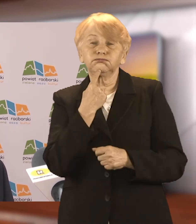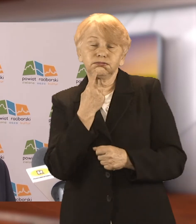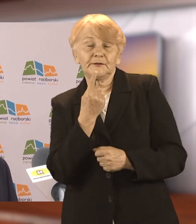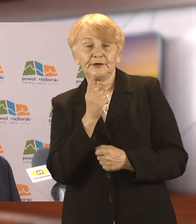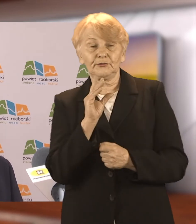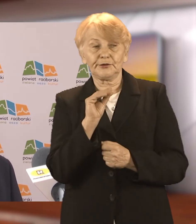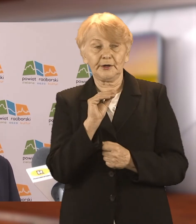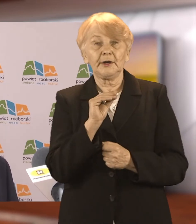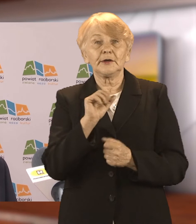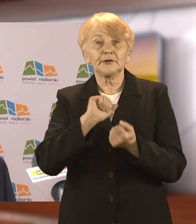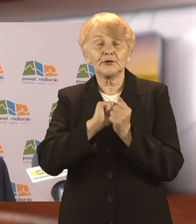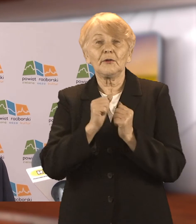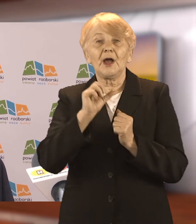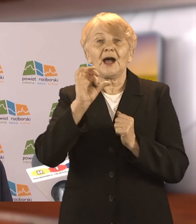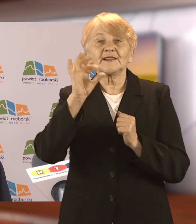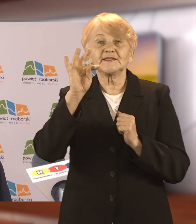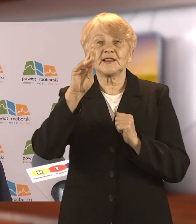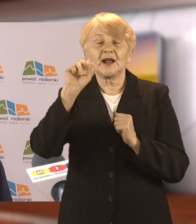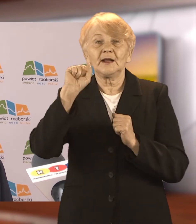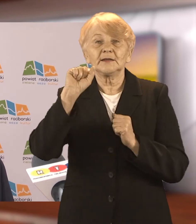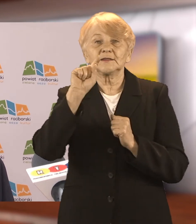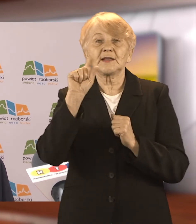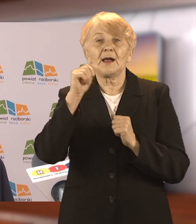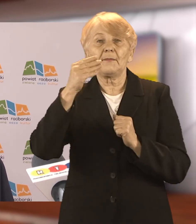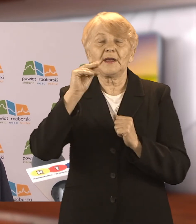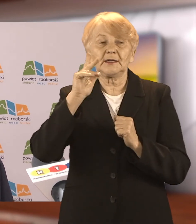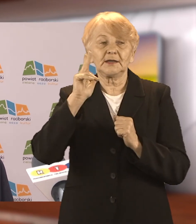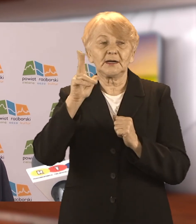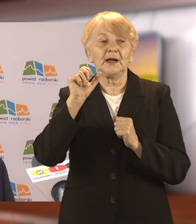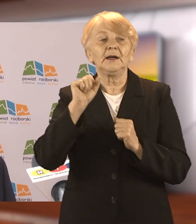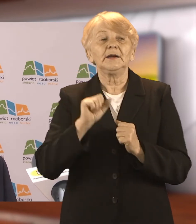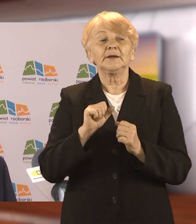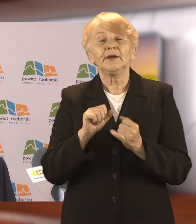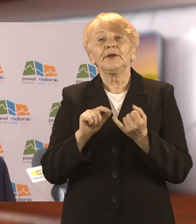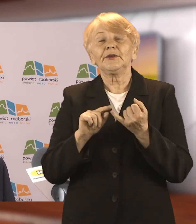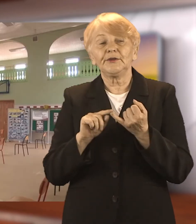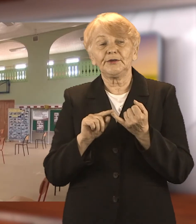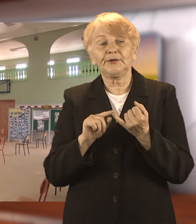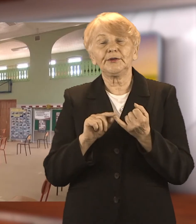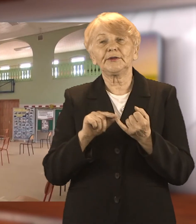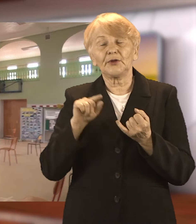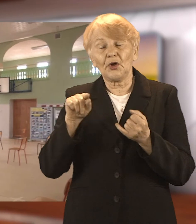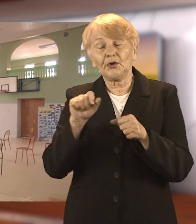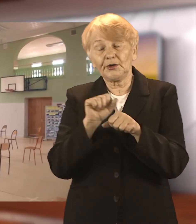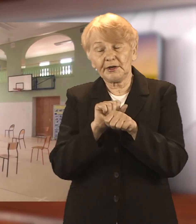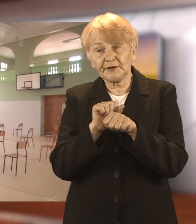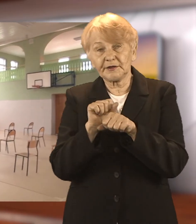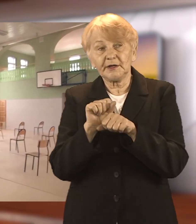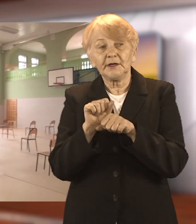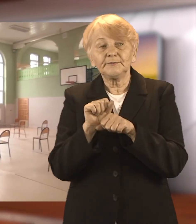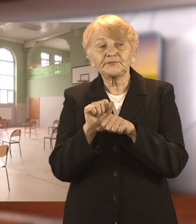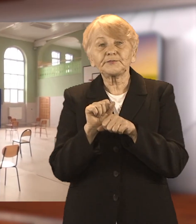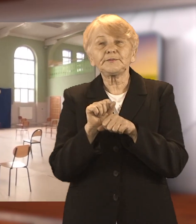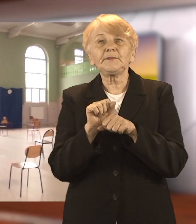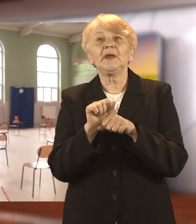Natomiast posiadamy też informację, że docelowo będą pozostałe. Punkt mieszczący się przy Wileńskiej